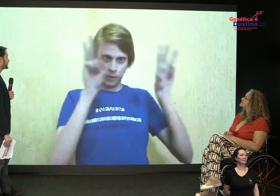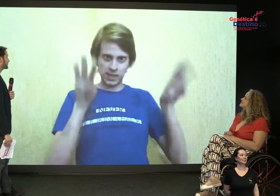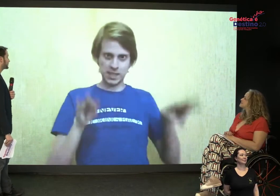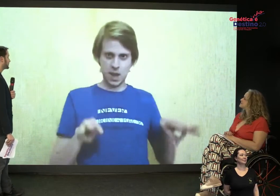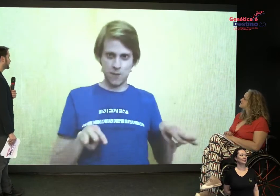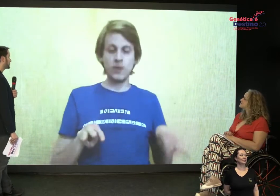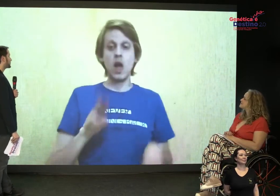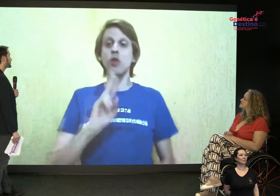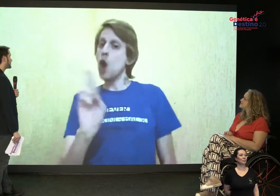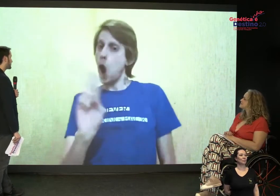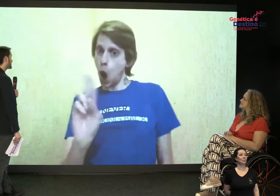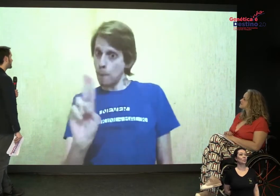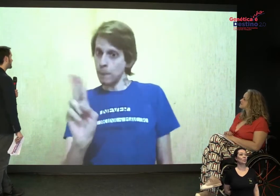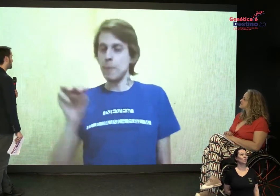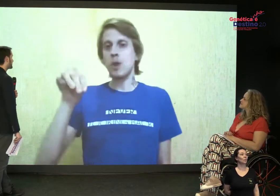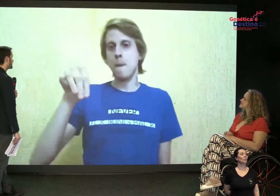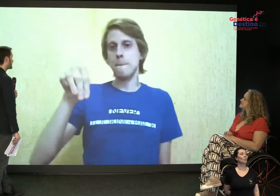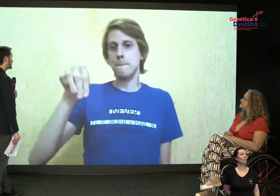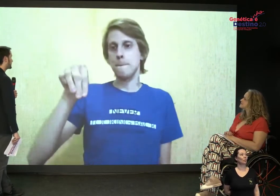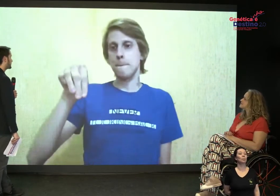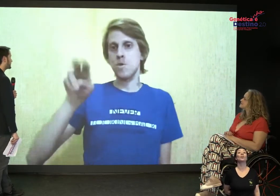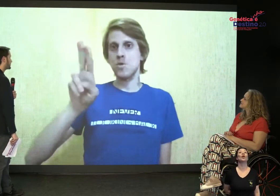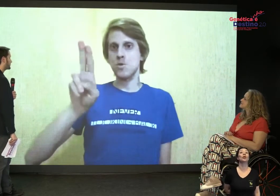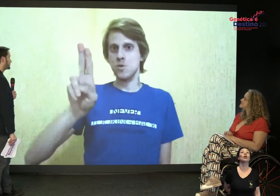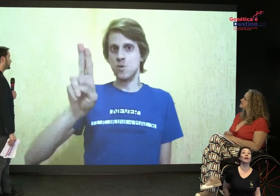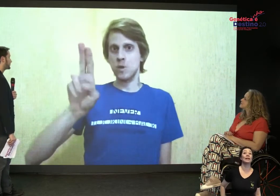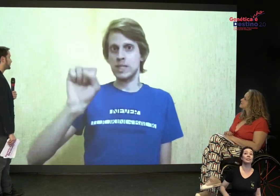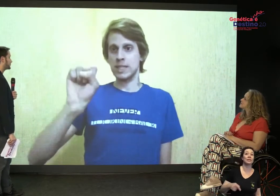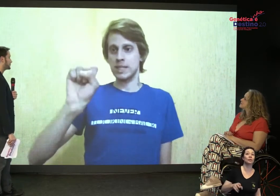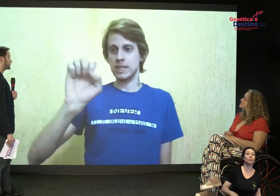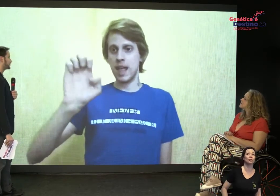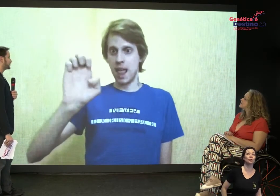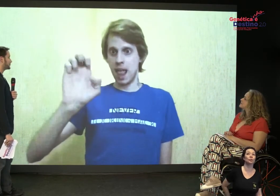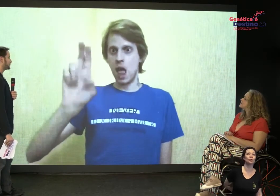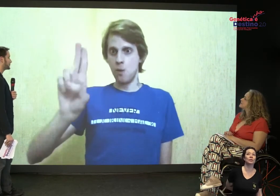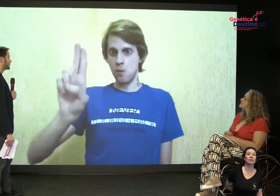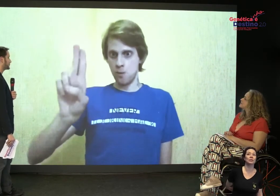Esse é o local. Pergunta para ele.